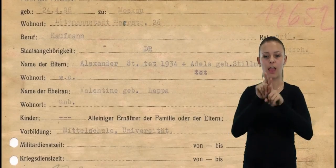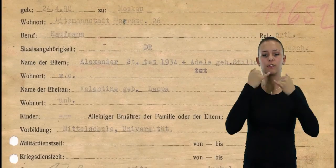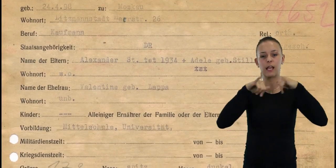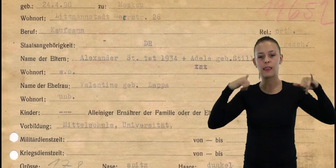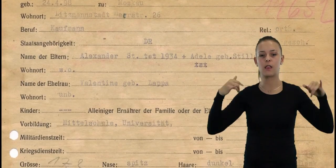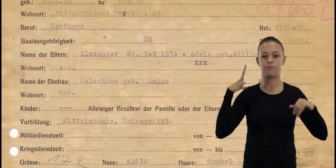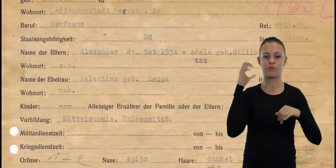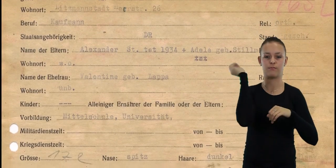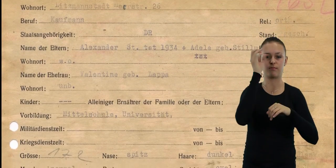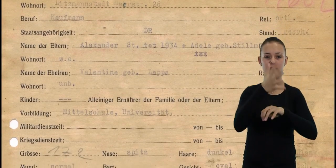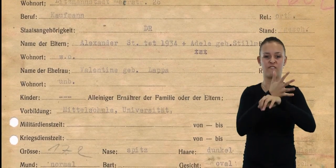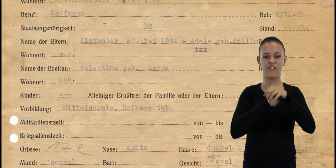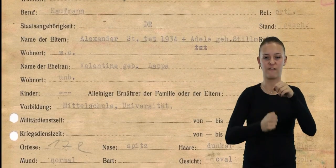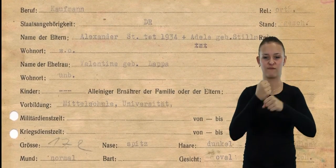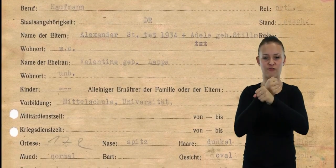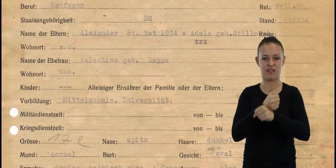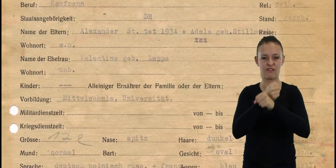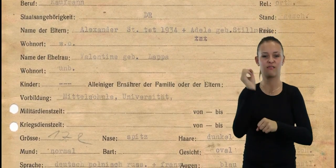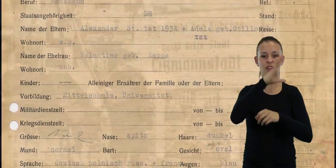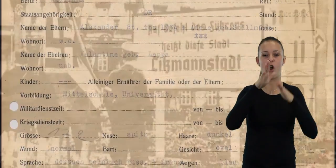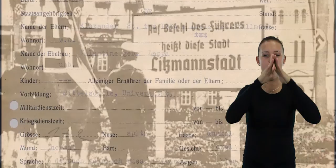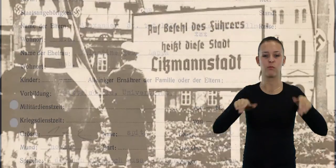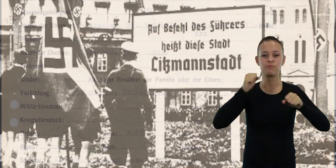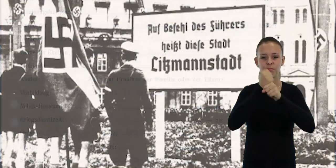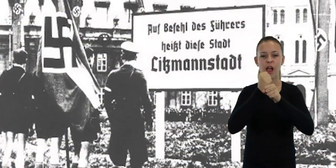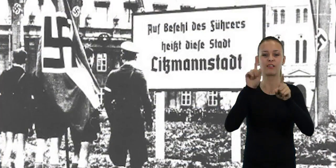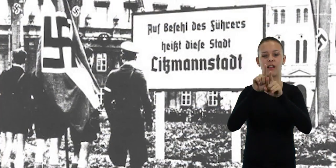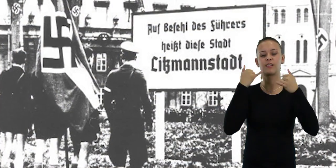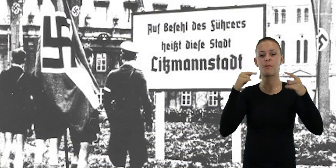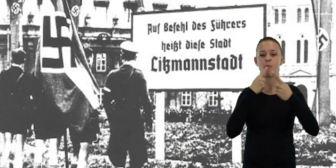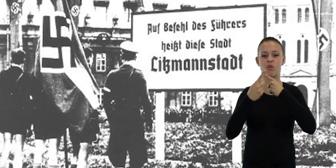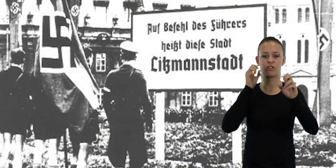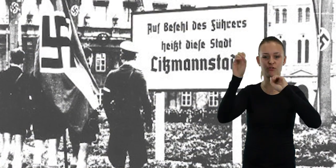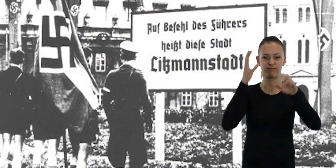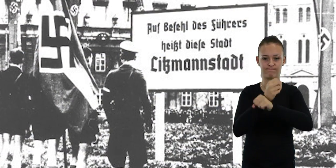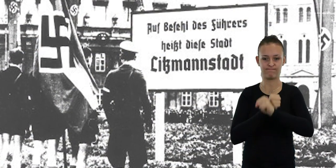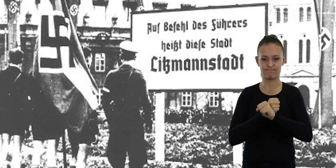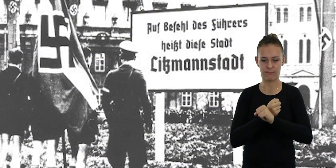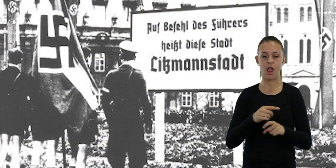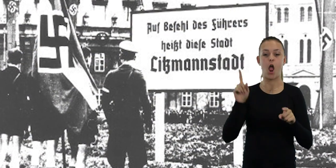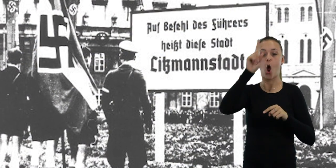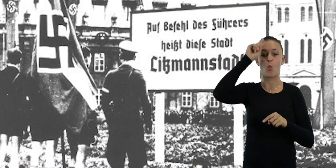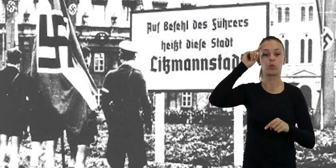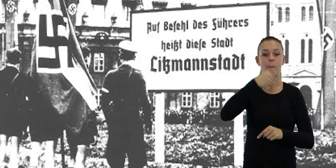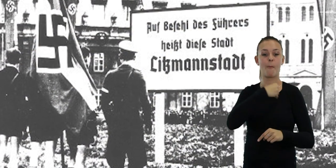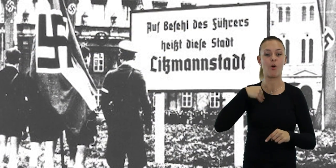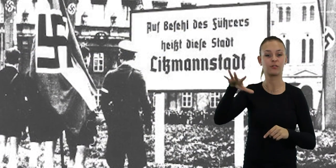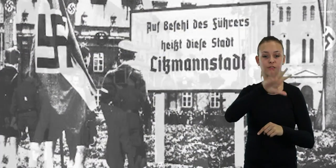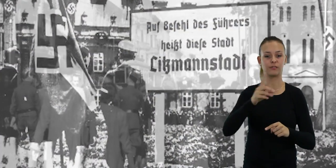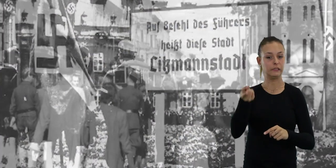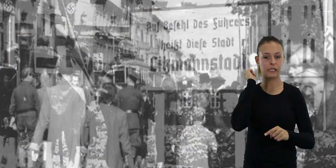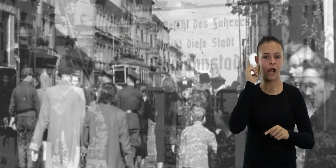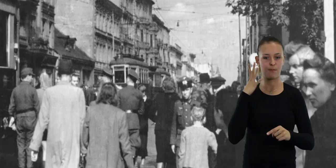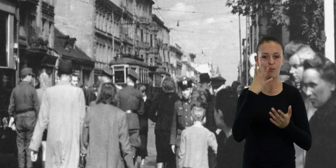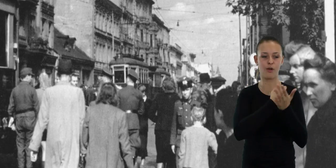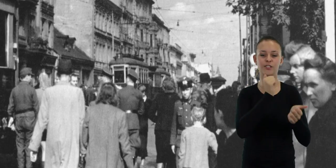więźniami obozów koncentracyjnych i więzień o charakterze politycznym. Ludności polskiej zakazano korzystania z urządzeń sportowych,